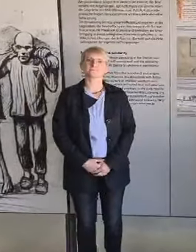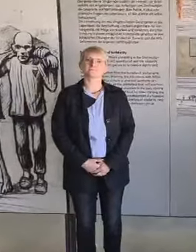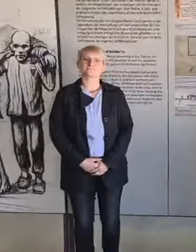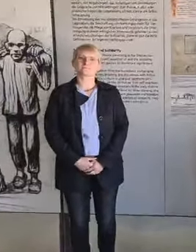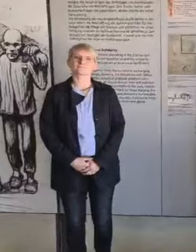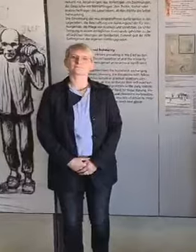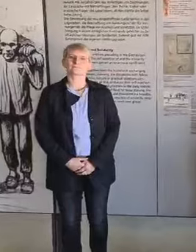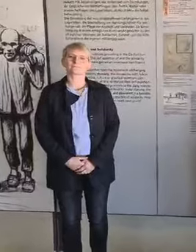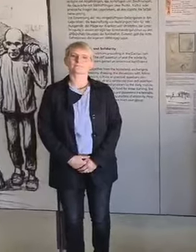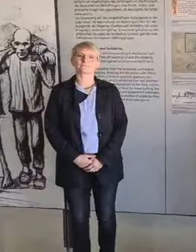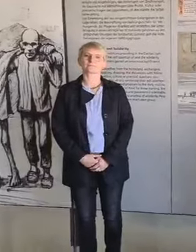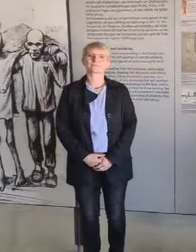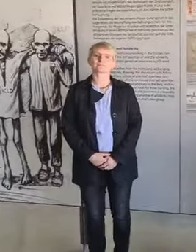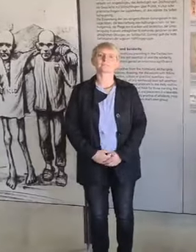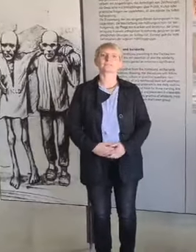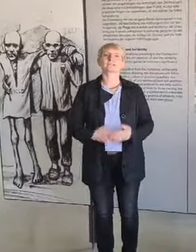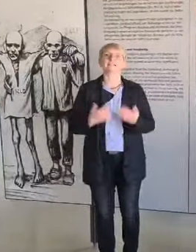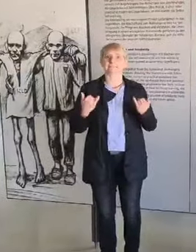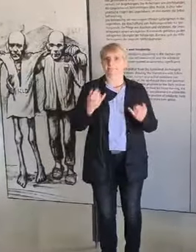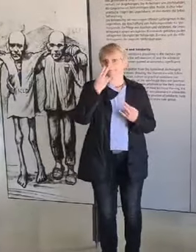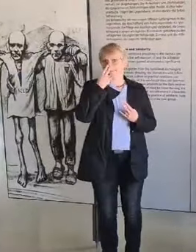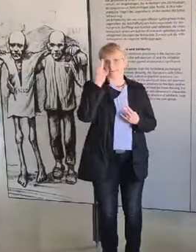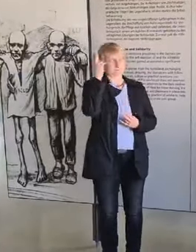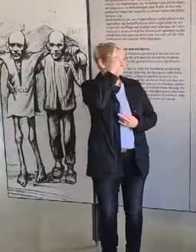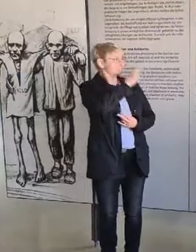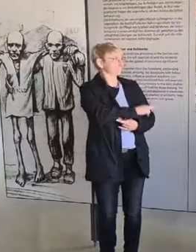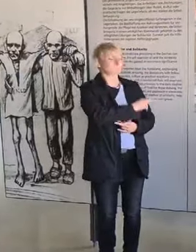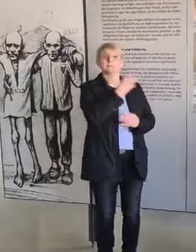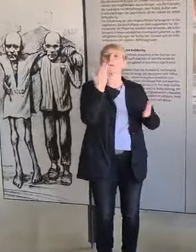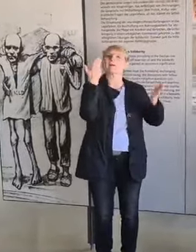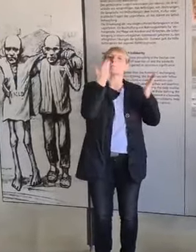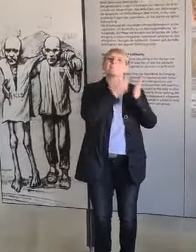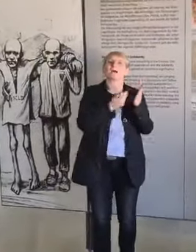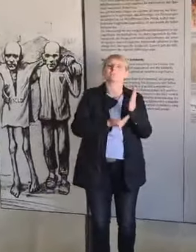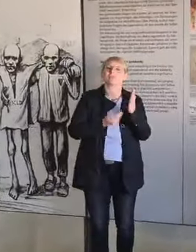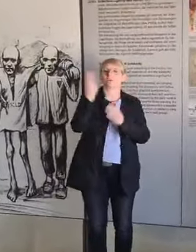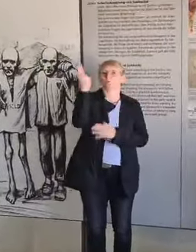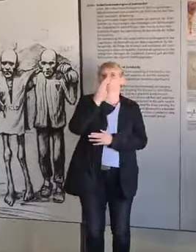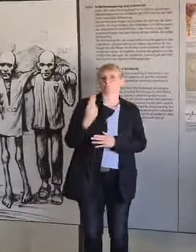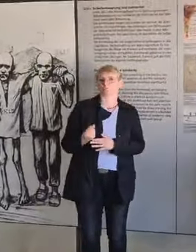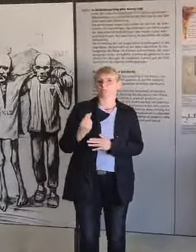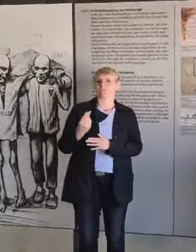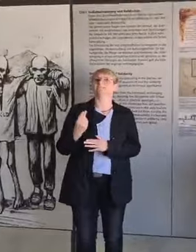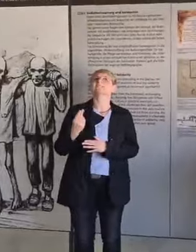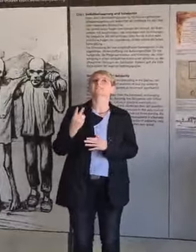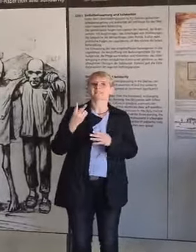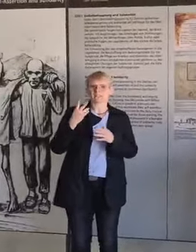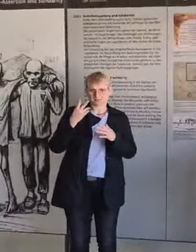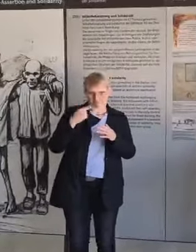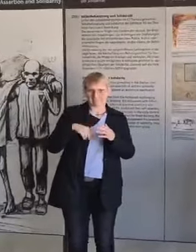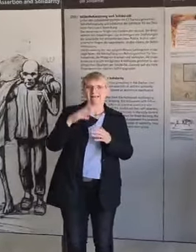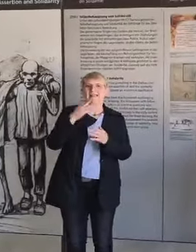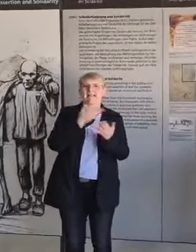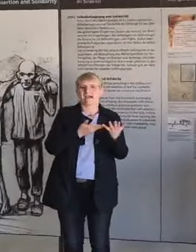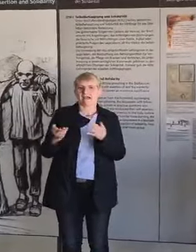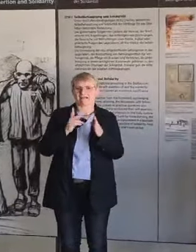So here we have a few examples of the theme of during the time of Lager life. Before I say